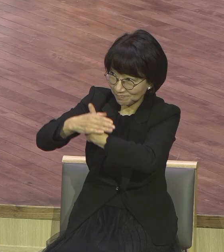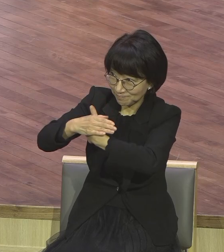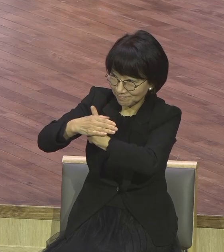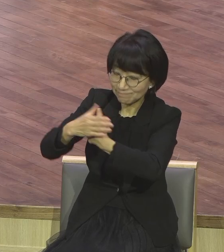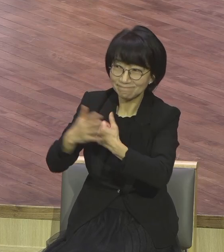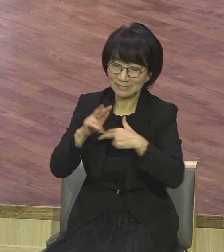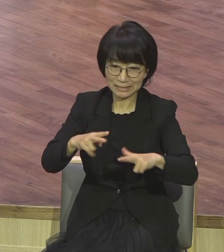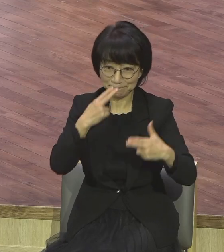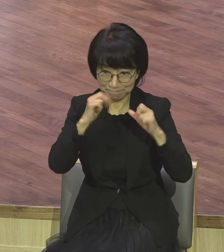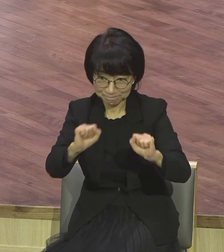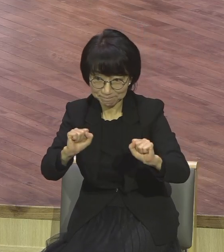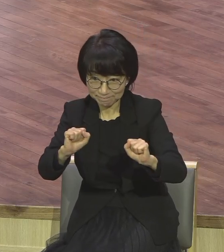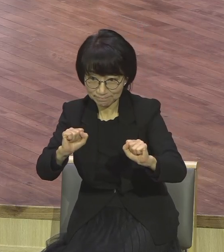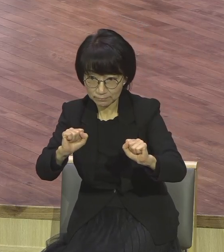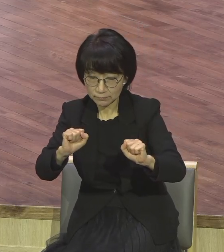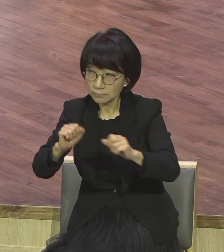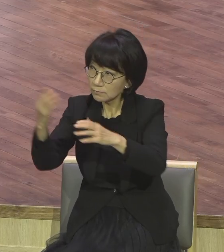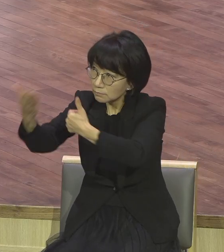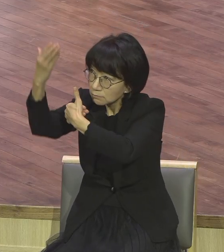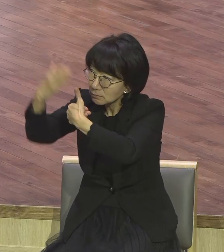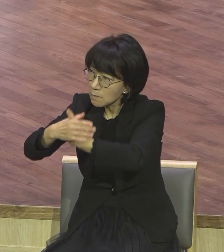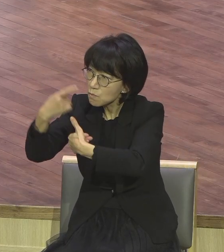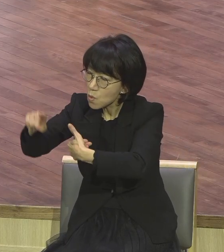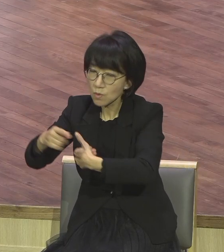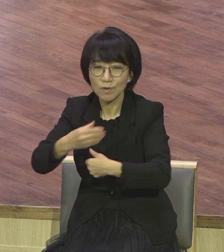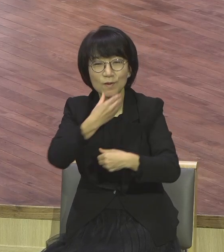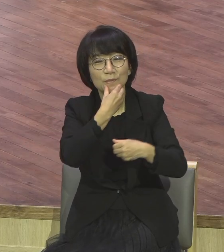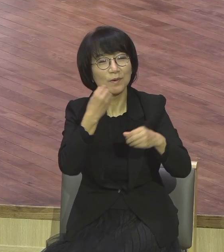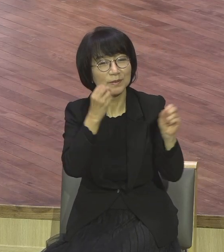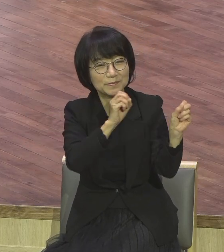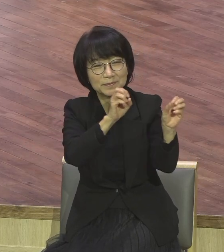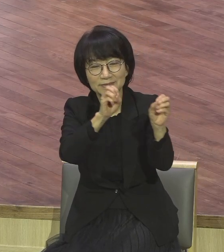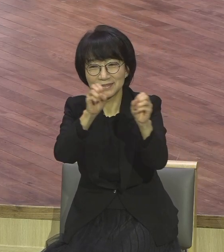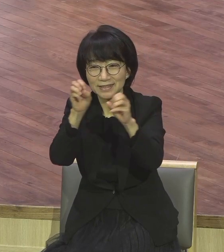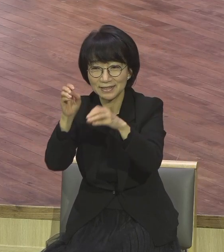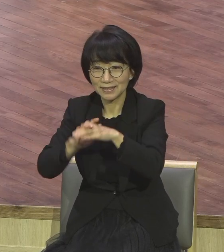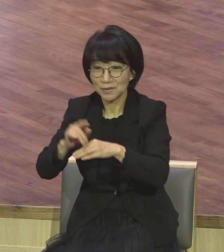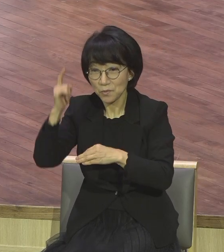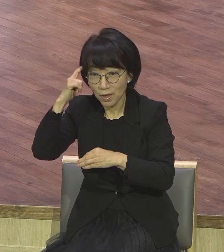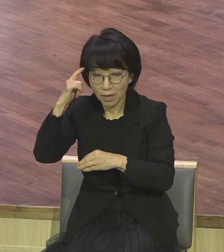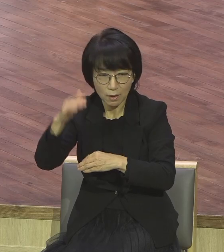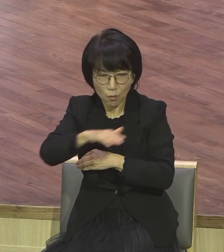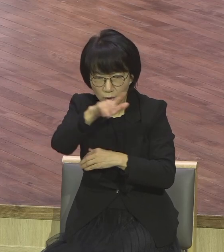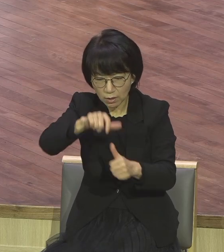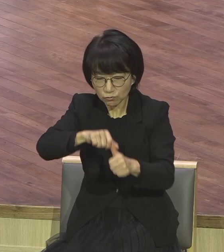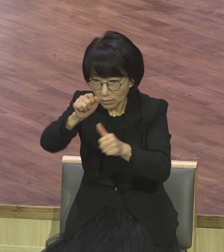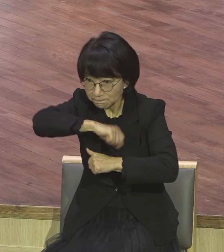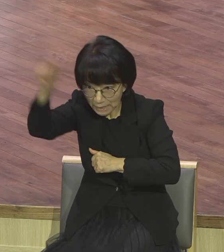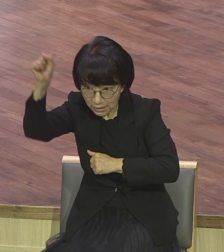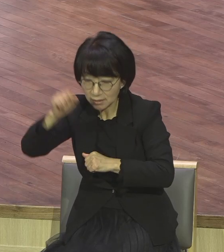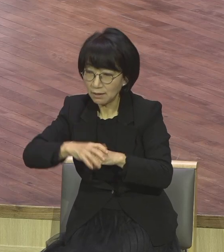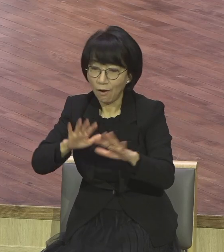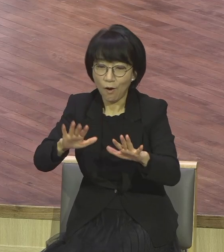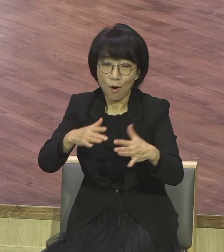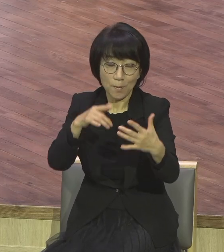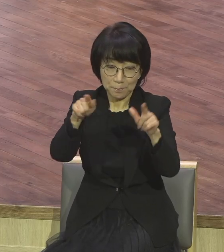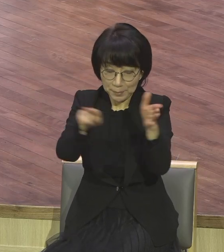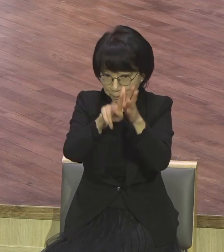복음을 증가하는 게 당연한 거예요 당연한 구원받은 자가 당연히 불신자에게 불신자 만나면 우연히 만났던 객조로 만났던